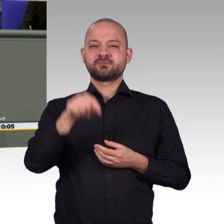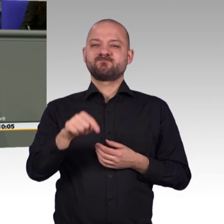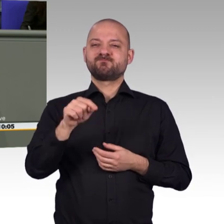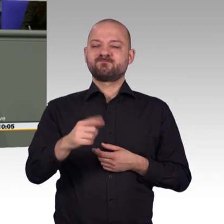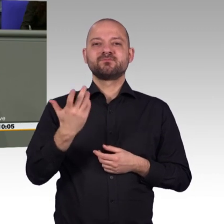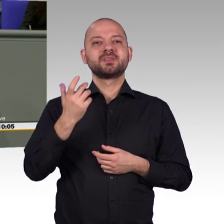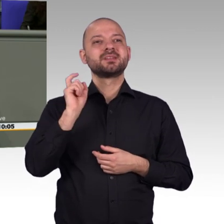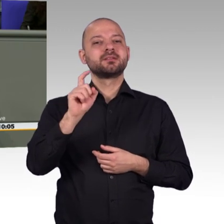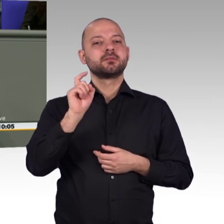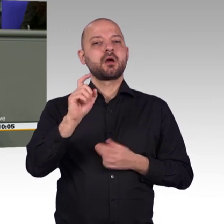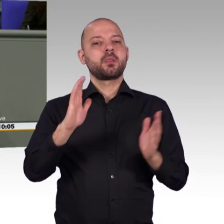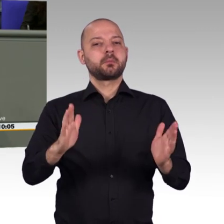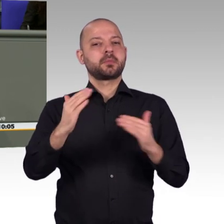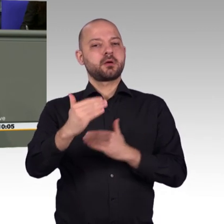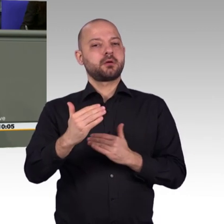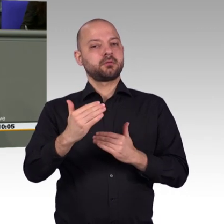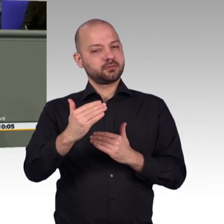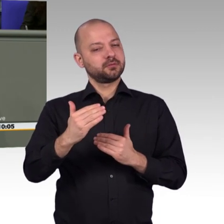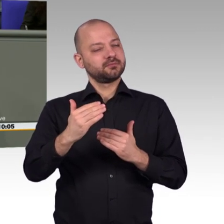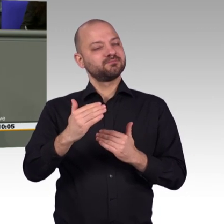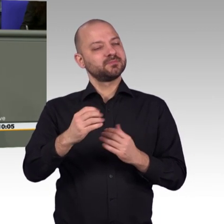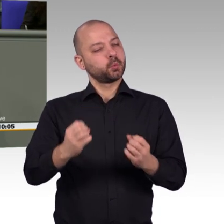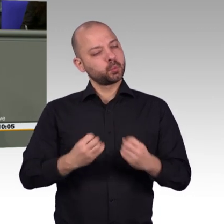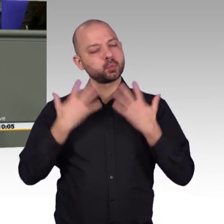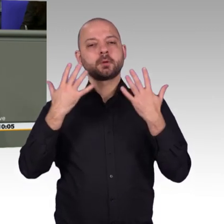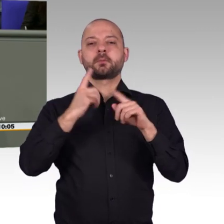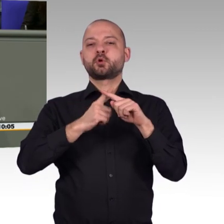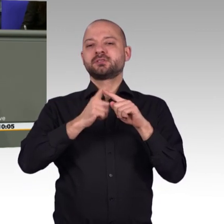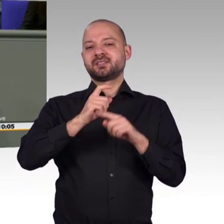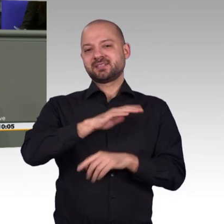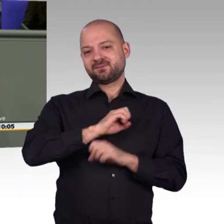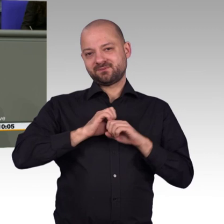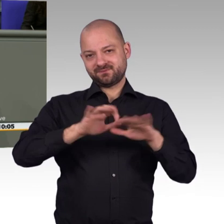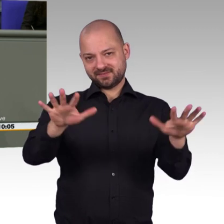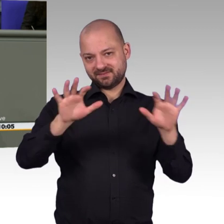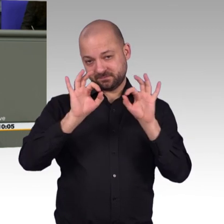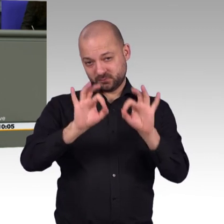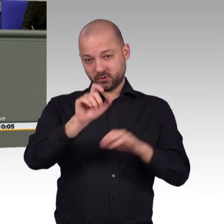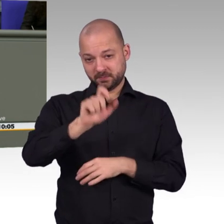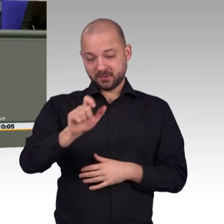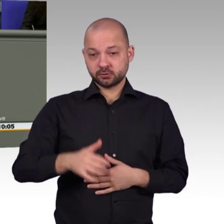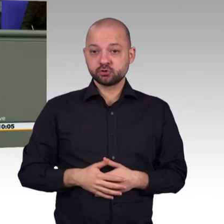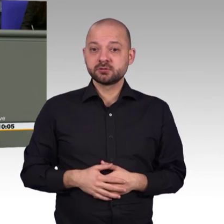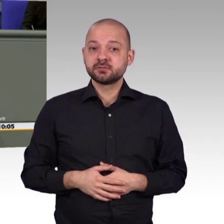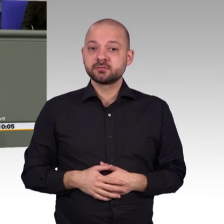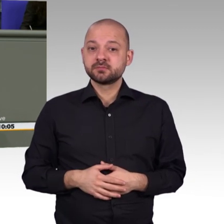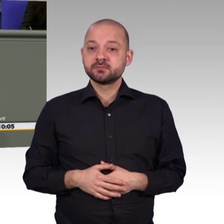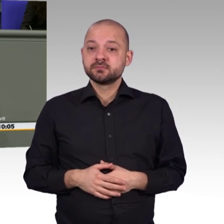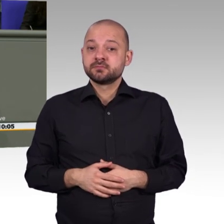Finanzminister. Dies müssen die prioritären Maßnahmen sein, die hier in dieser digitalen Agenda 2 stehen. Das sind